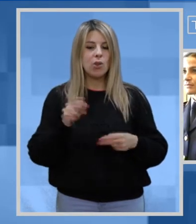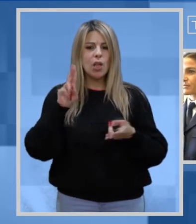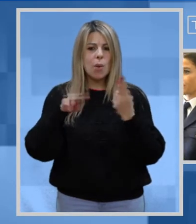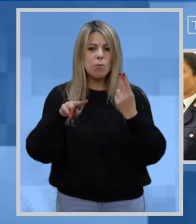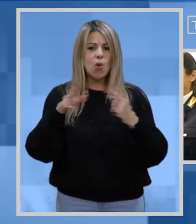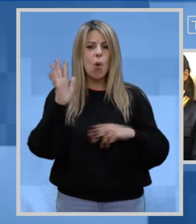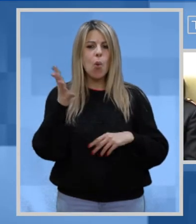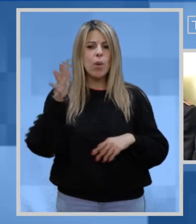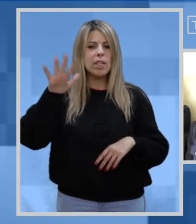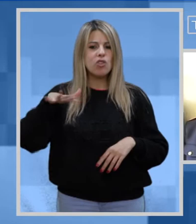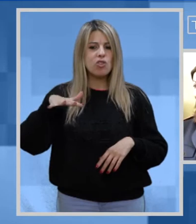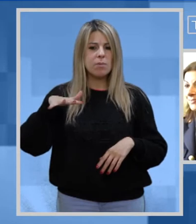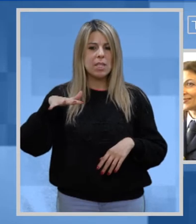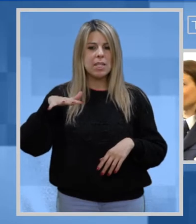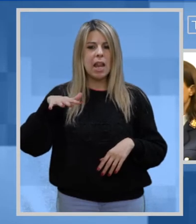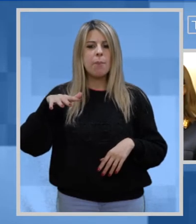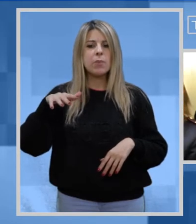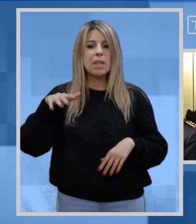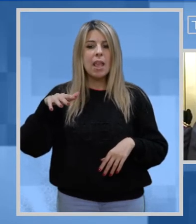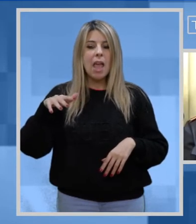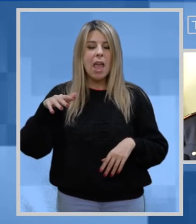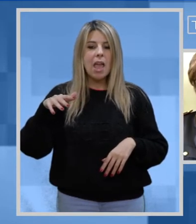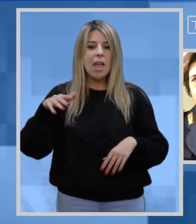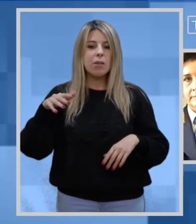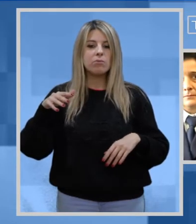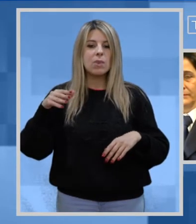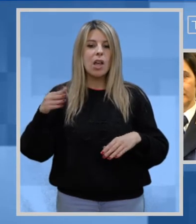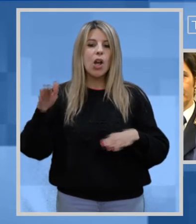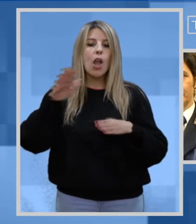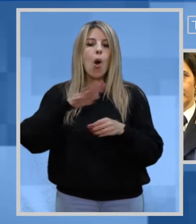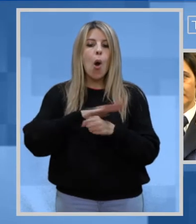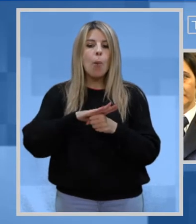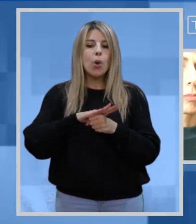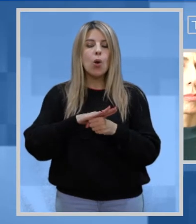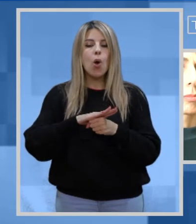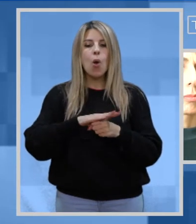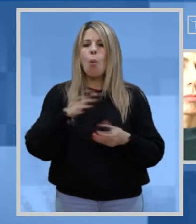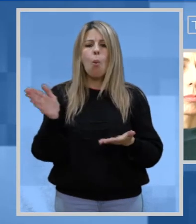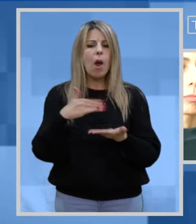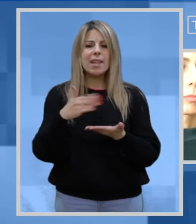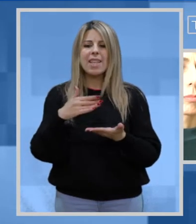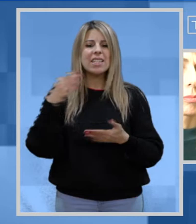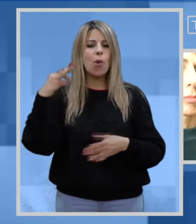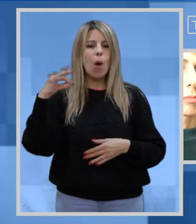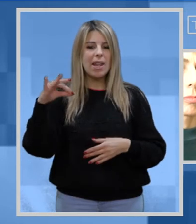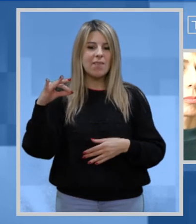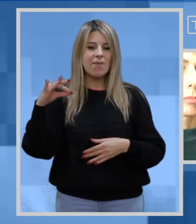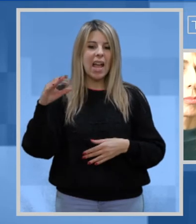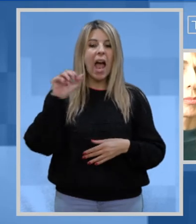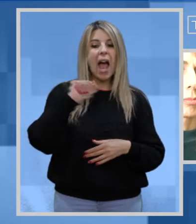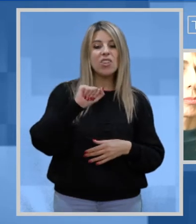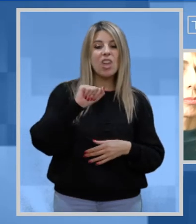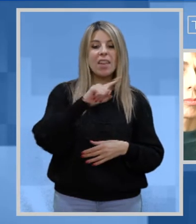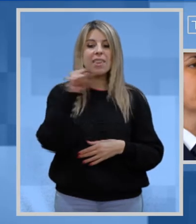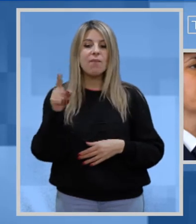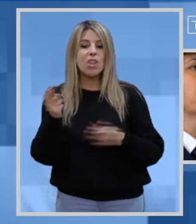Oggi le donne poliziotte sono oltre 15.000 e ricoprono ogni qualifica dall'agente